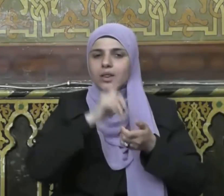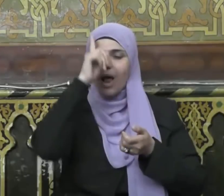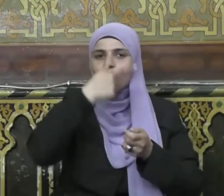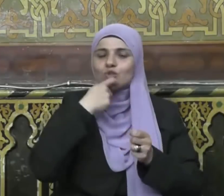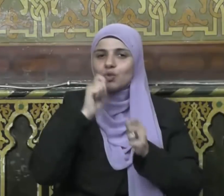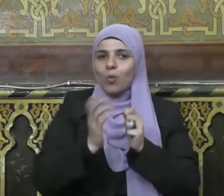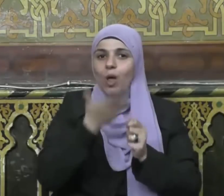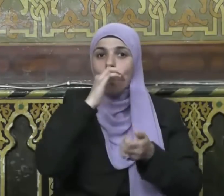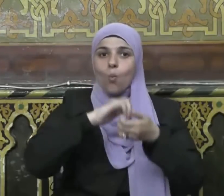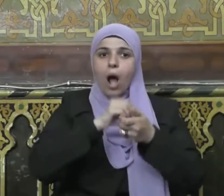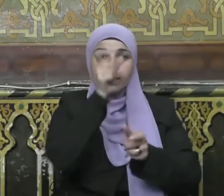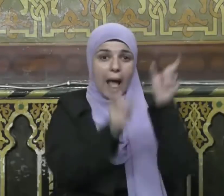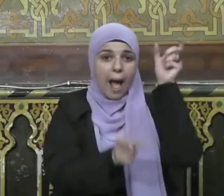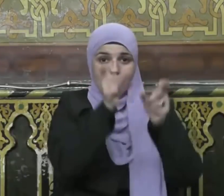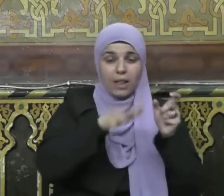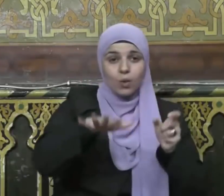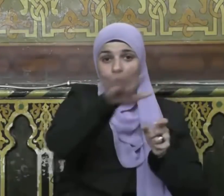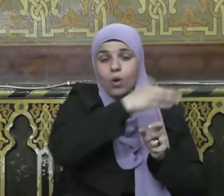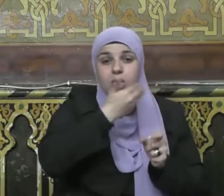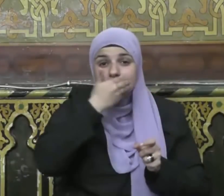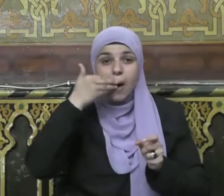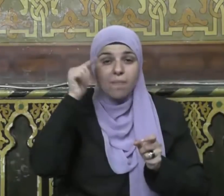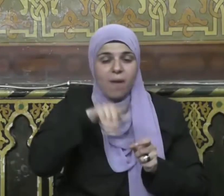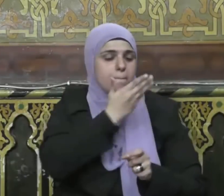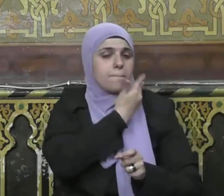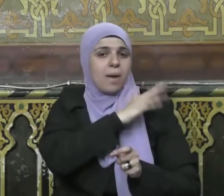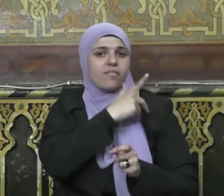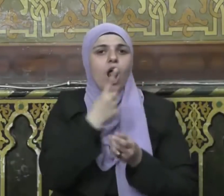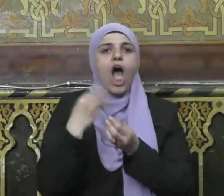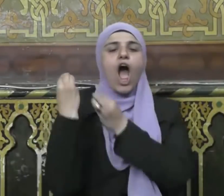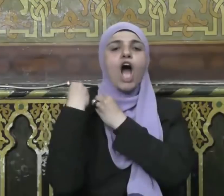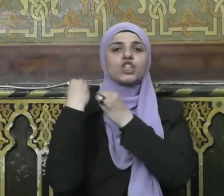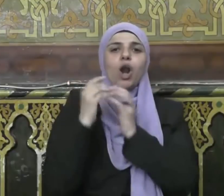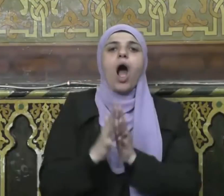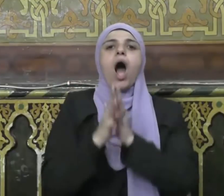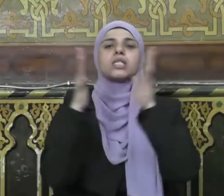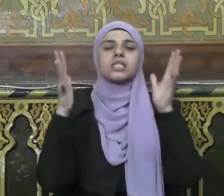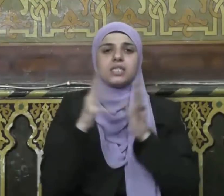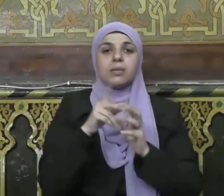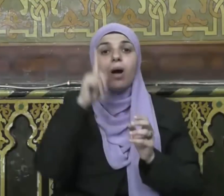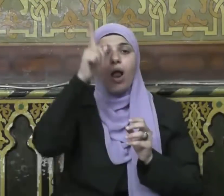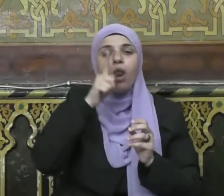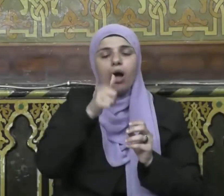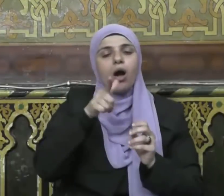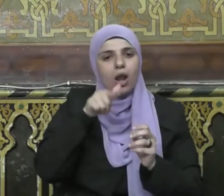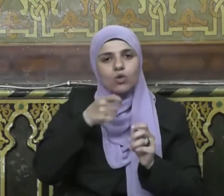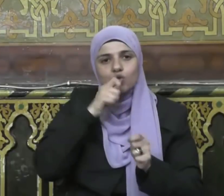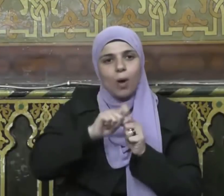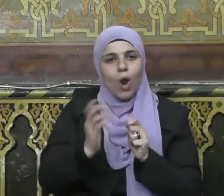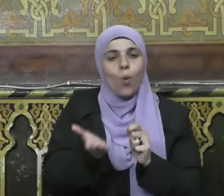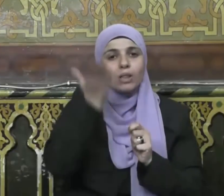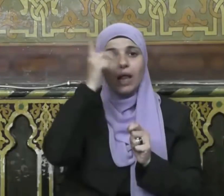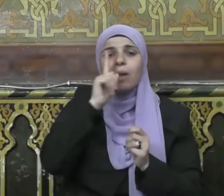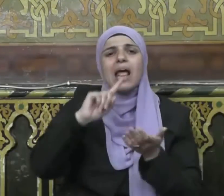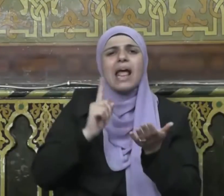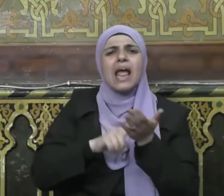الله عليه وسلم من قام رمضان إيمانا واحتسابا غفر له ما تقدم من ذنبه